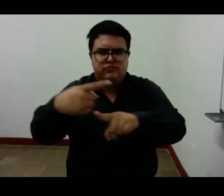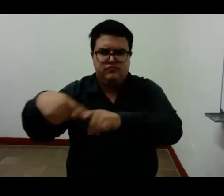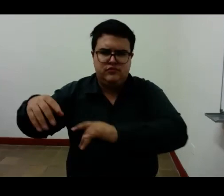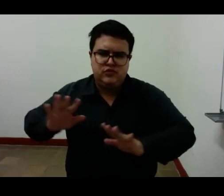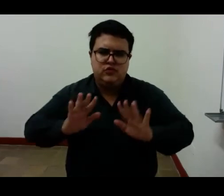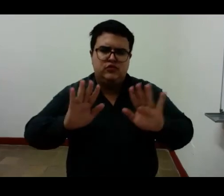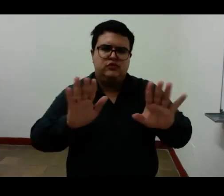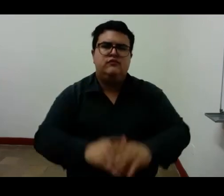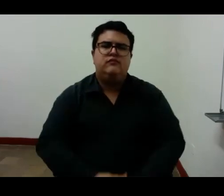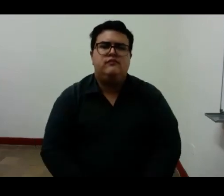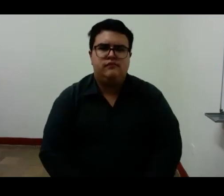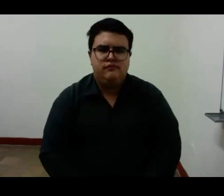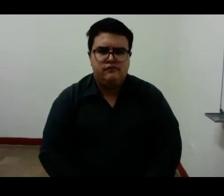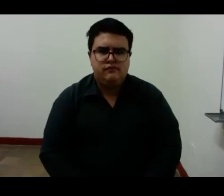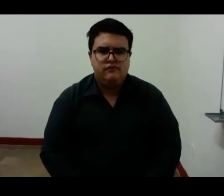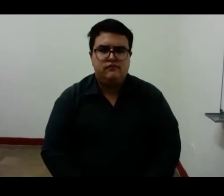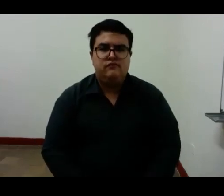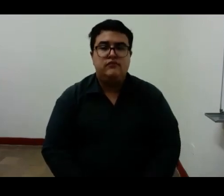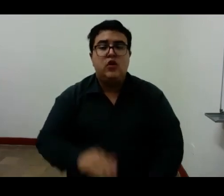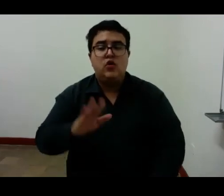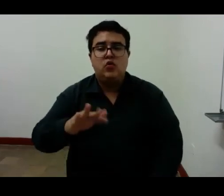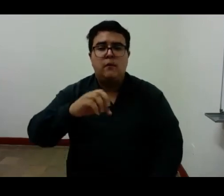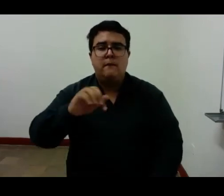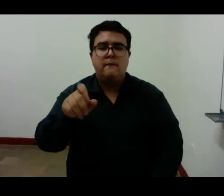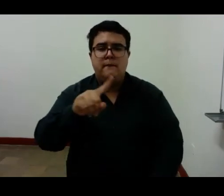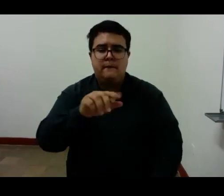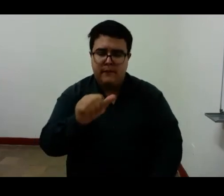la infancia de fernando que sova